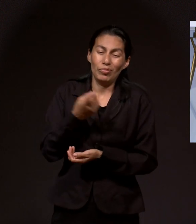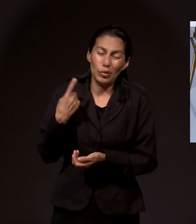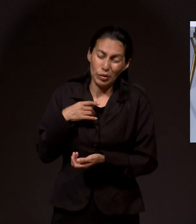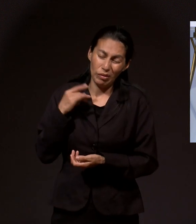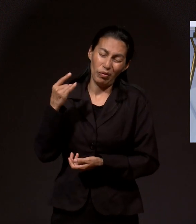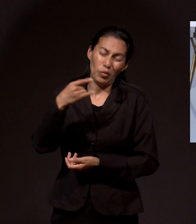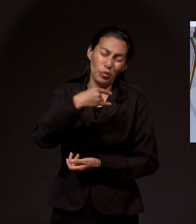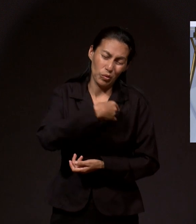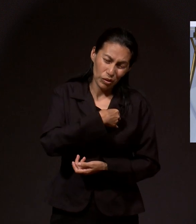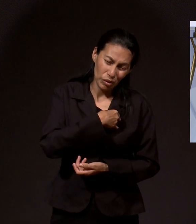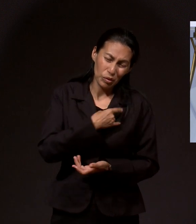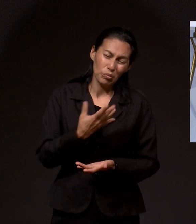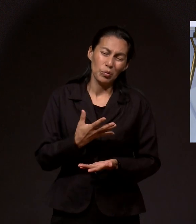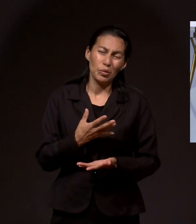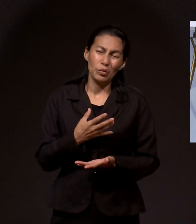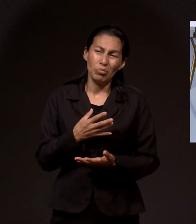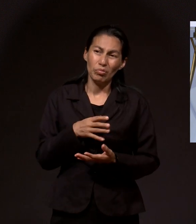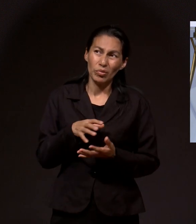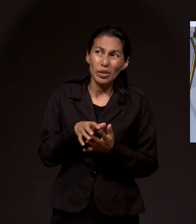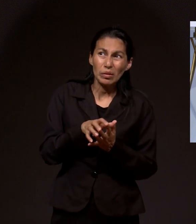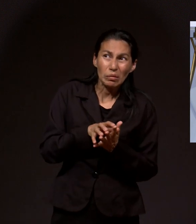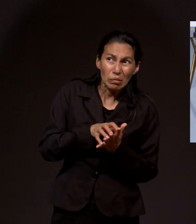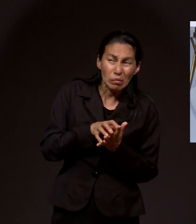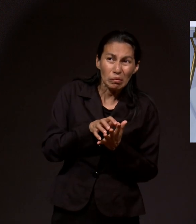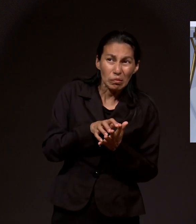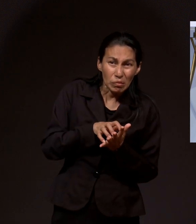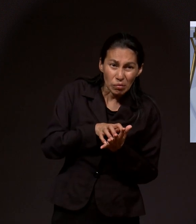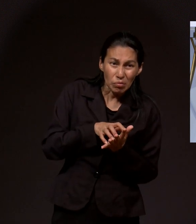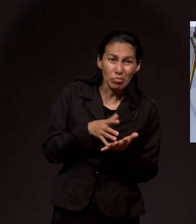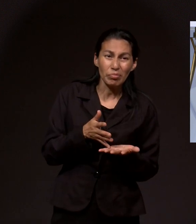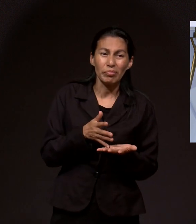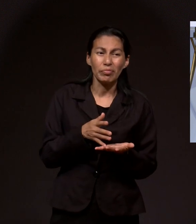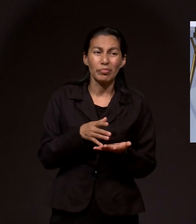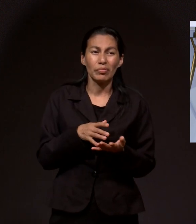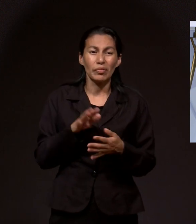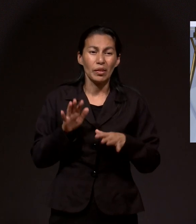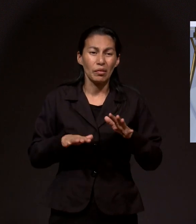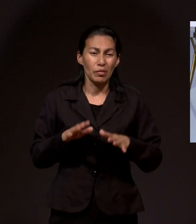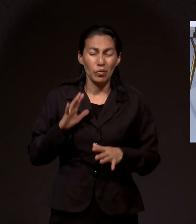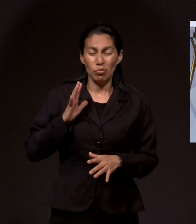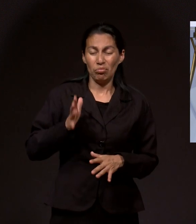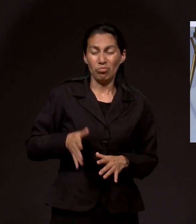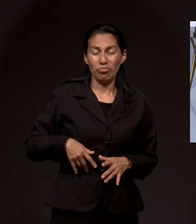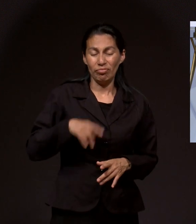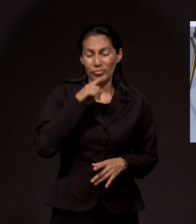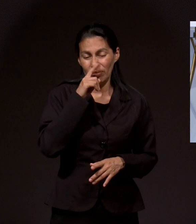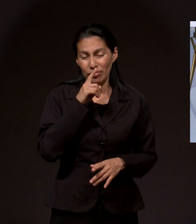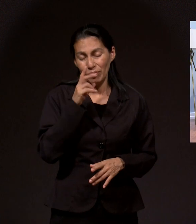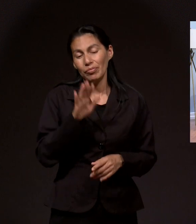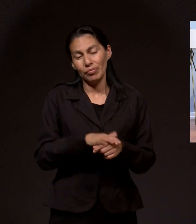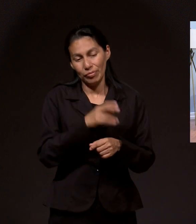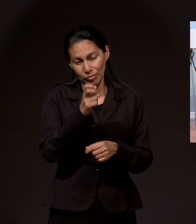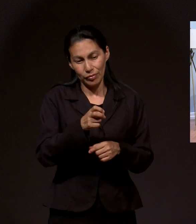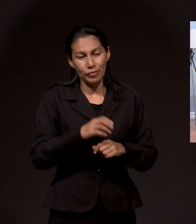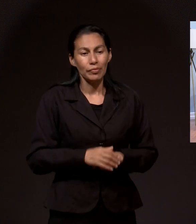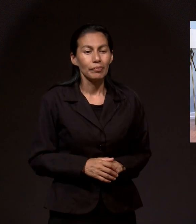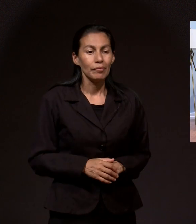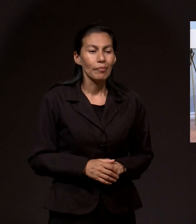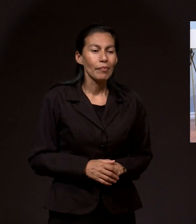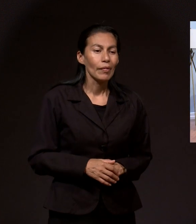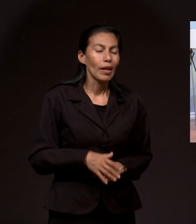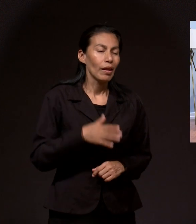nuestro propio egoísmo, por nuestra propia codicia y perversión como seres humanos.